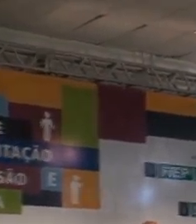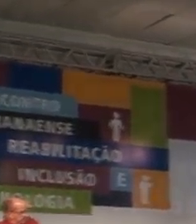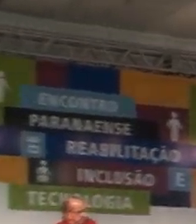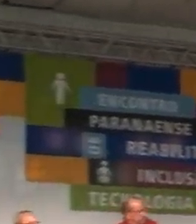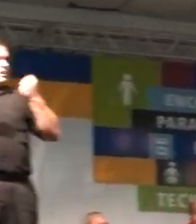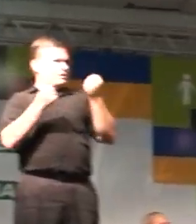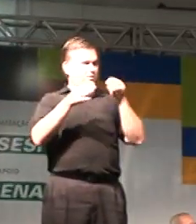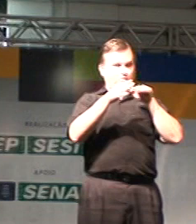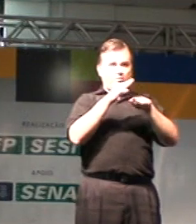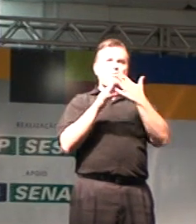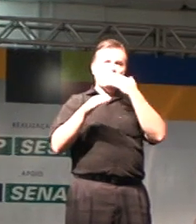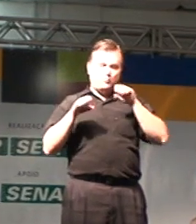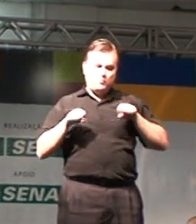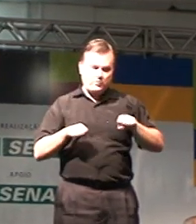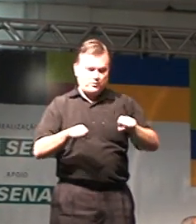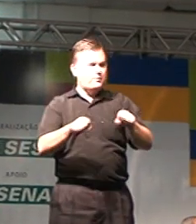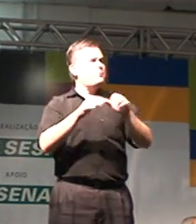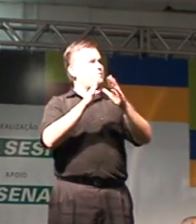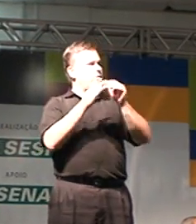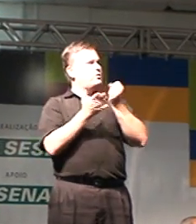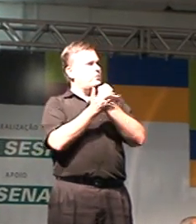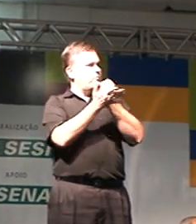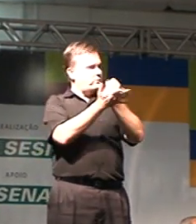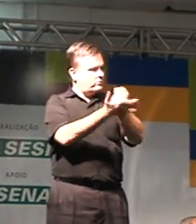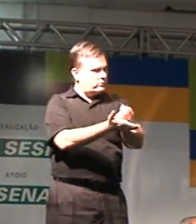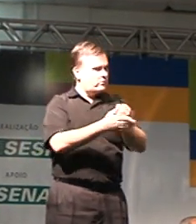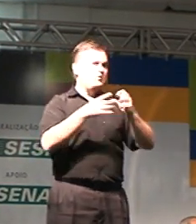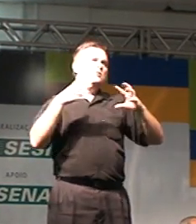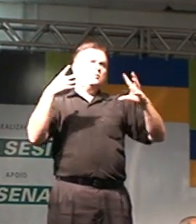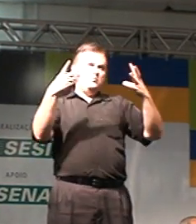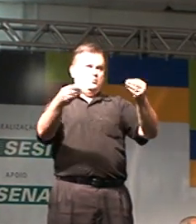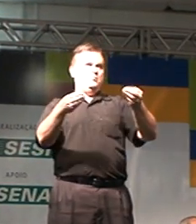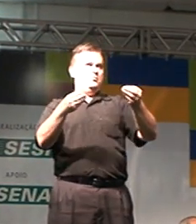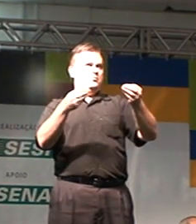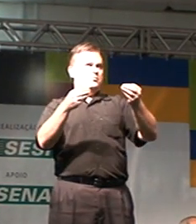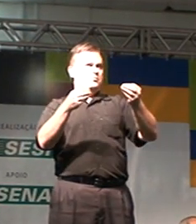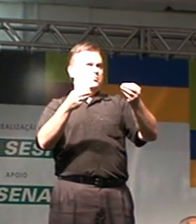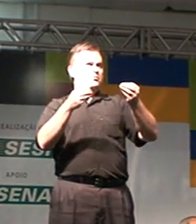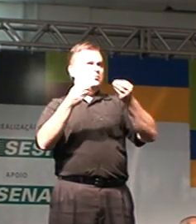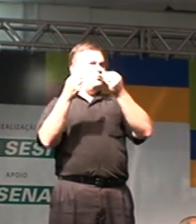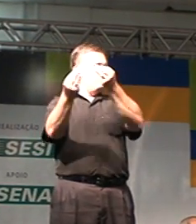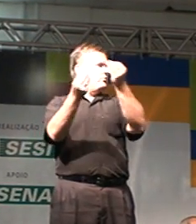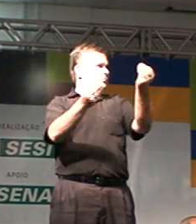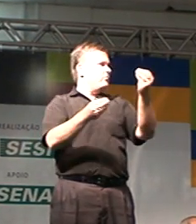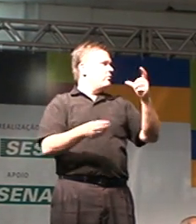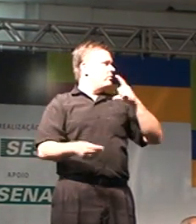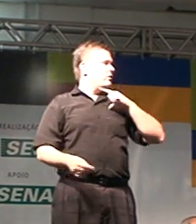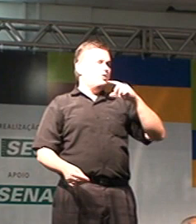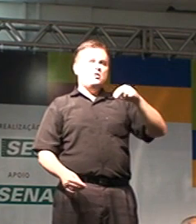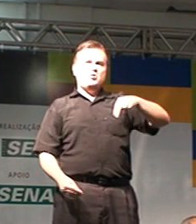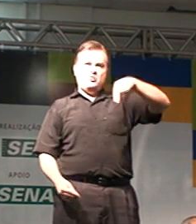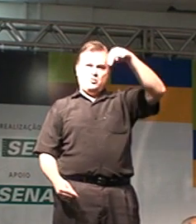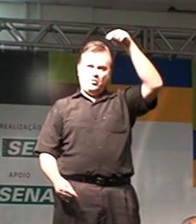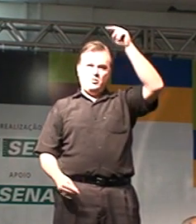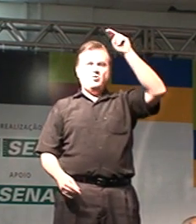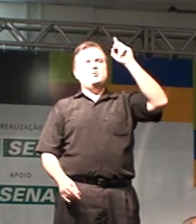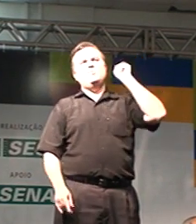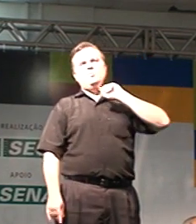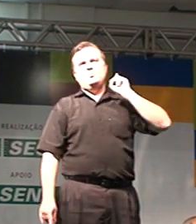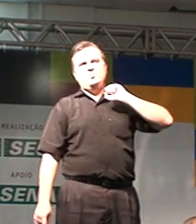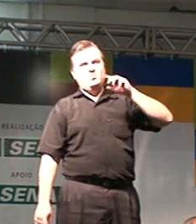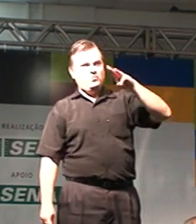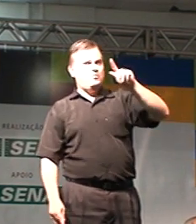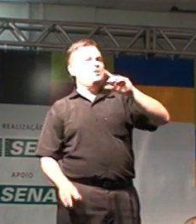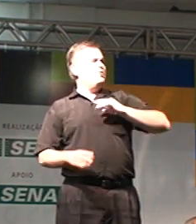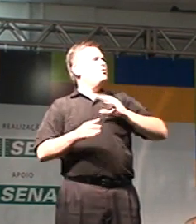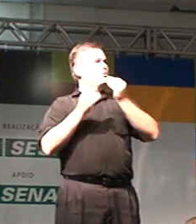estacionamento do mercado. Nós estamos pedindo apoio de todo mundo. Isso aqui eu já tenho levado para onde? Isso aqui eu já tenho no Nordeste, em Minas Gerais. Eu estou levando